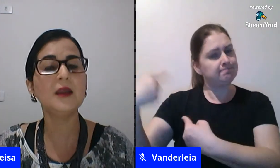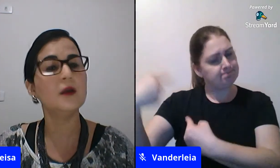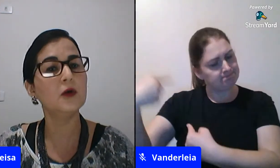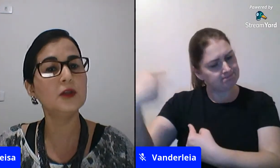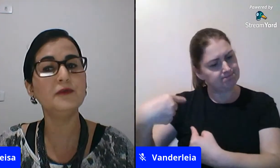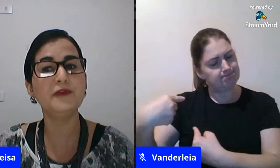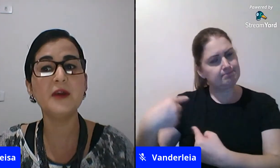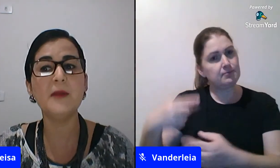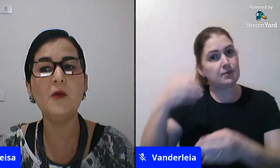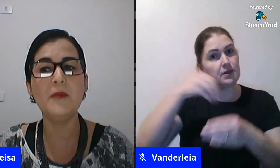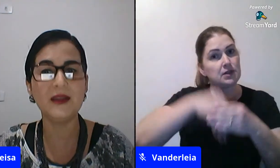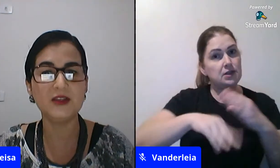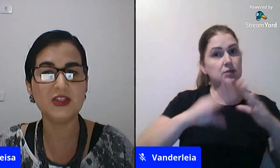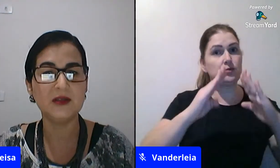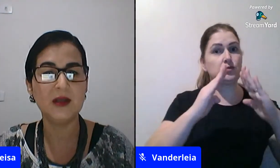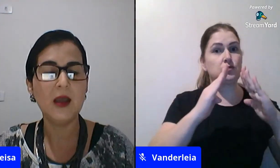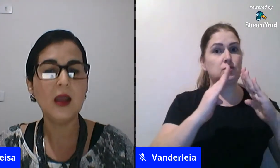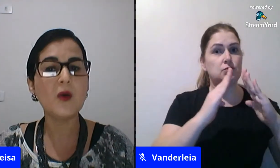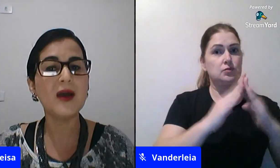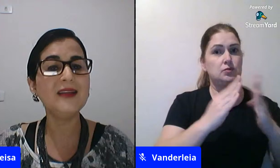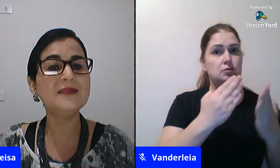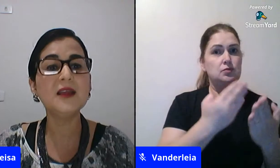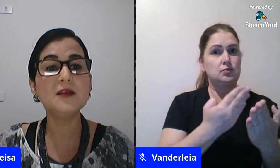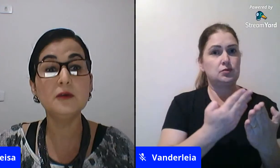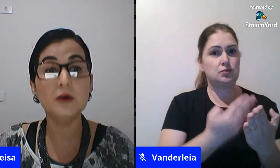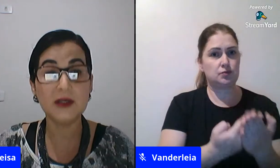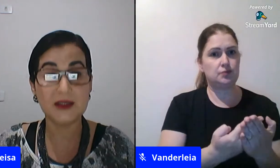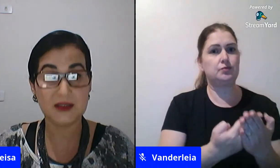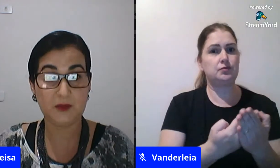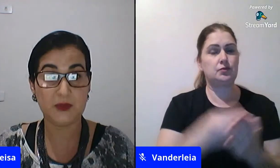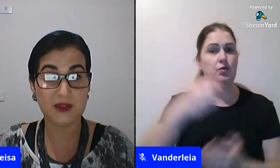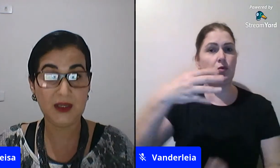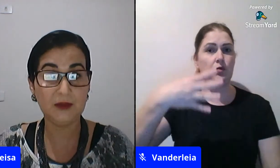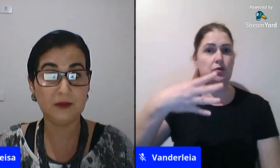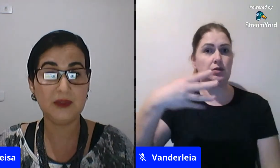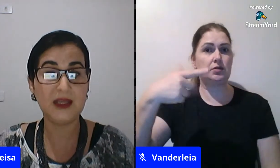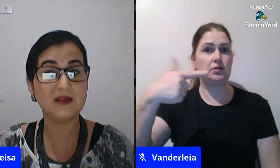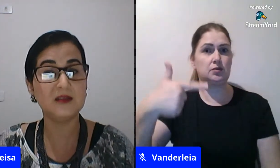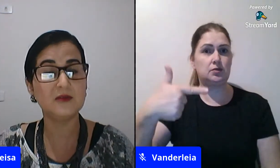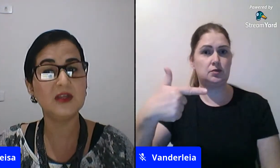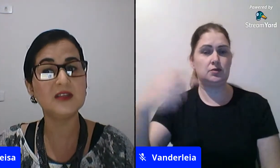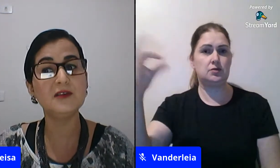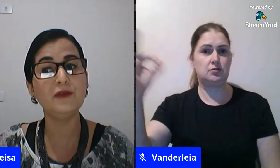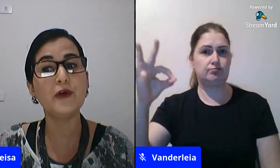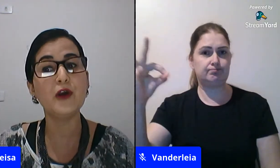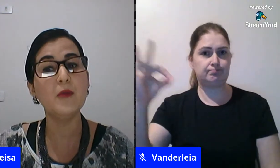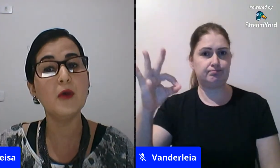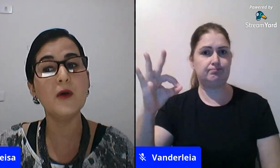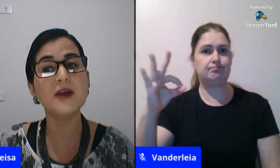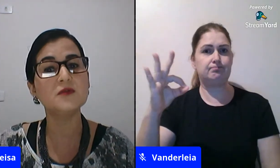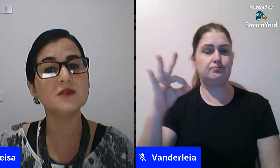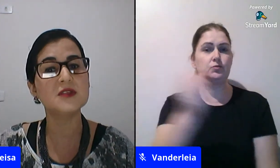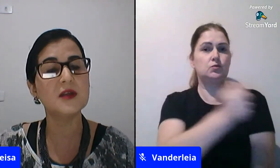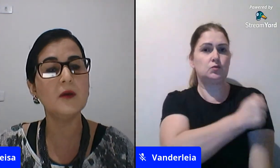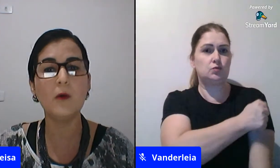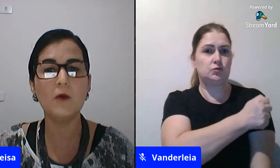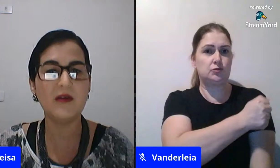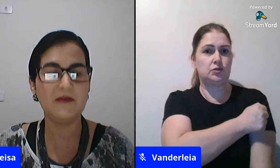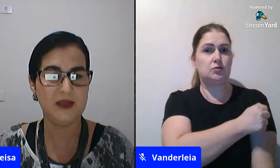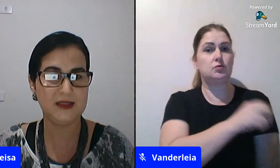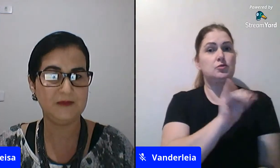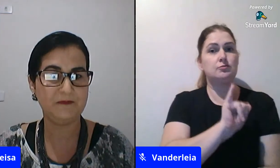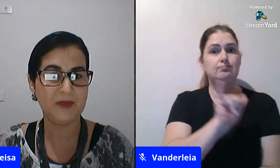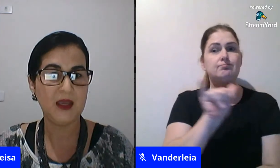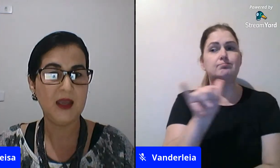68% verbalmente. 42% desses estudantes informou a instituição